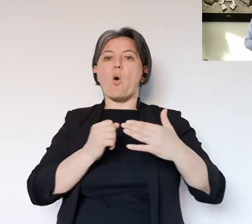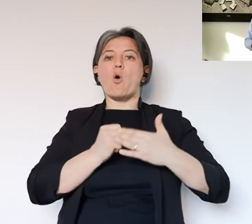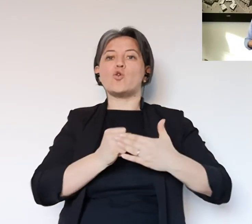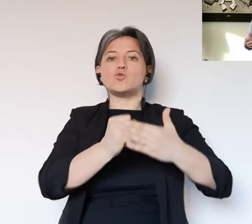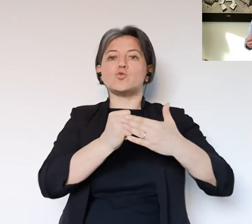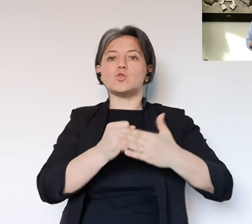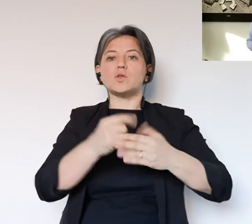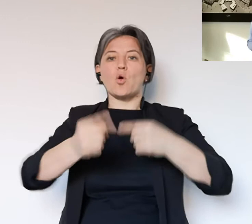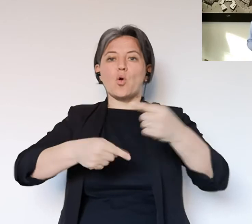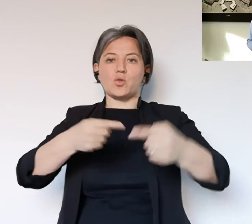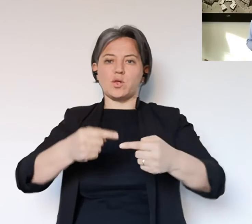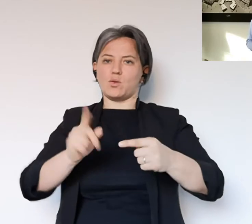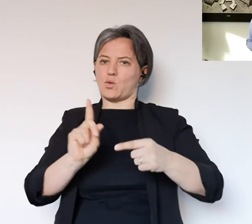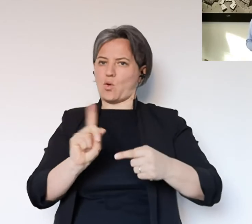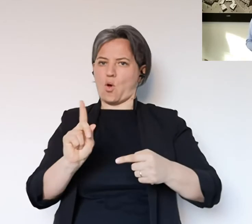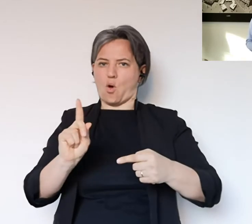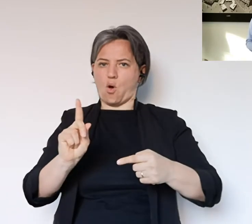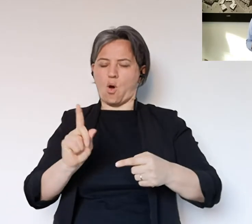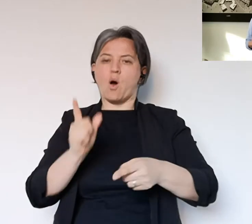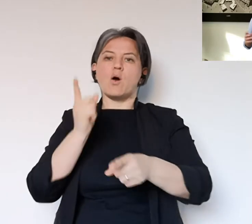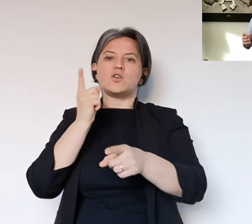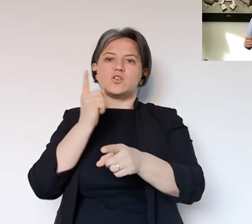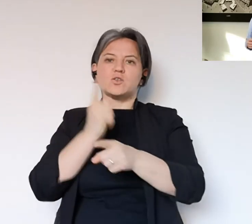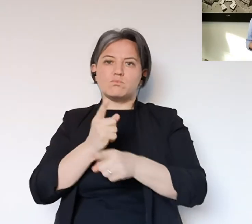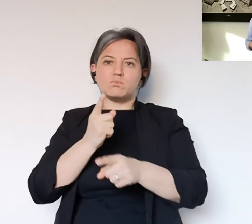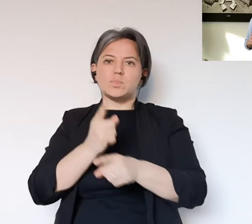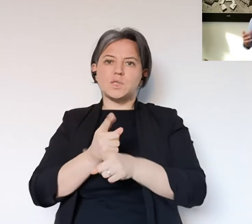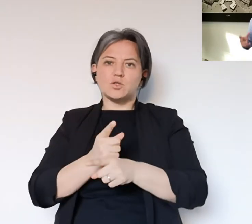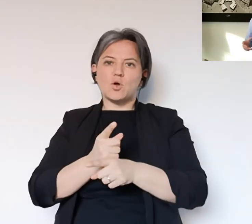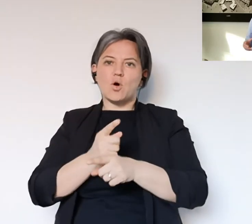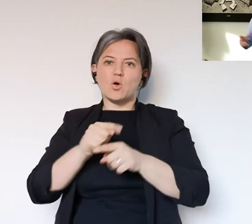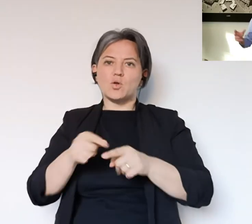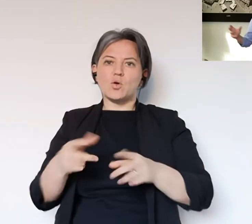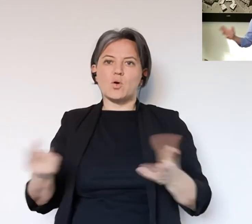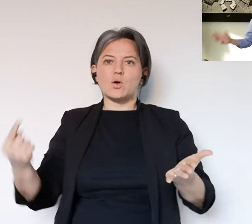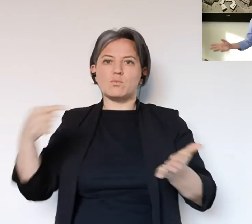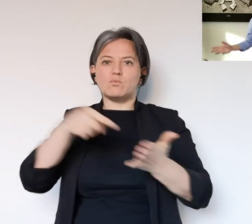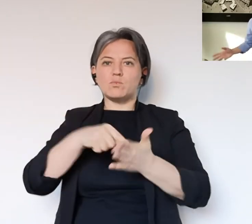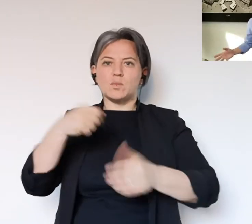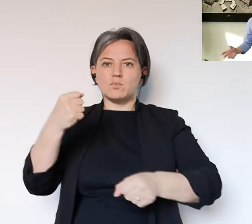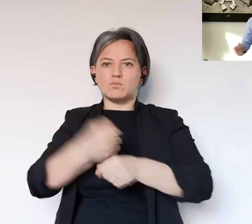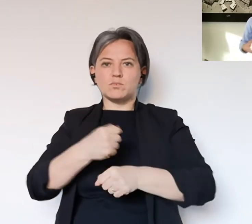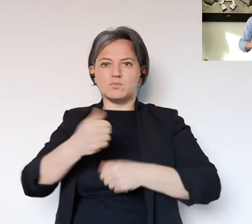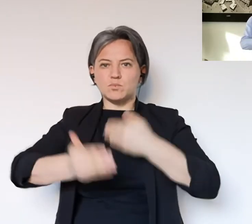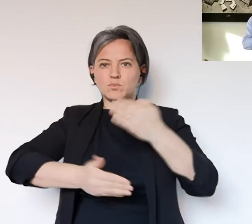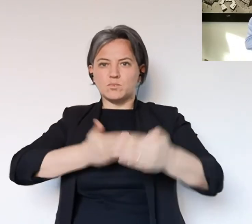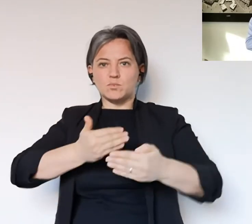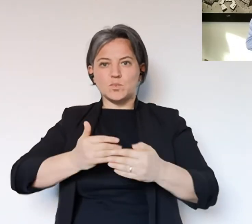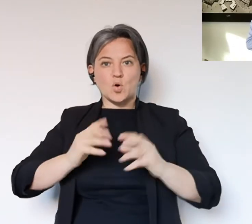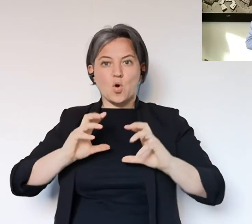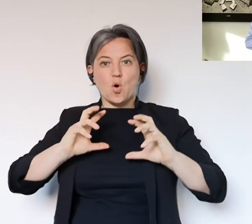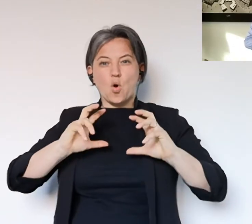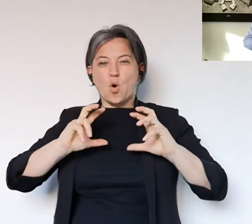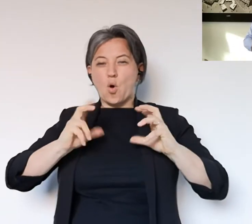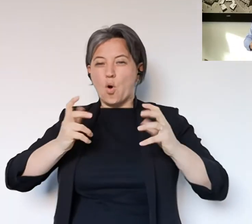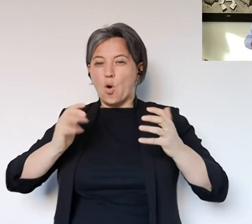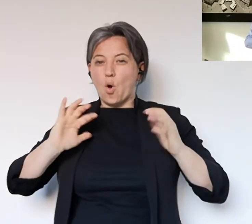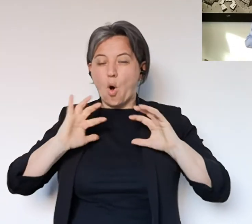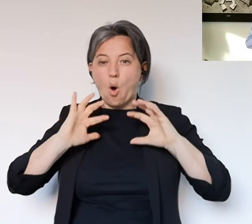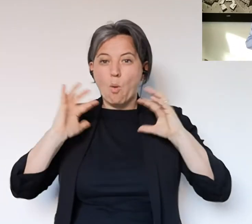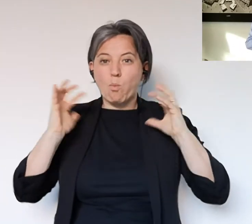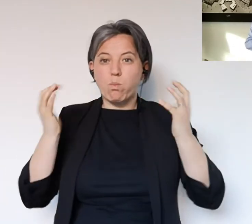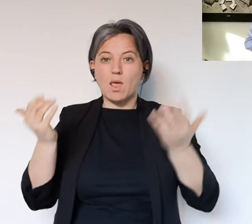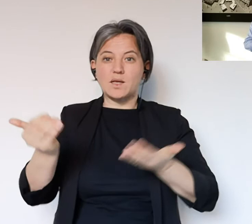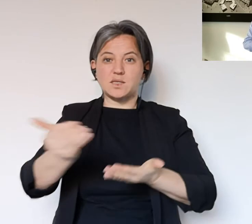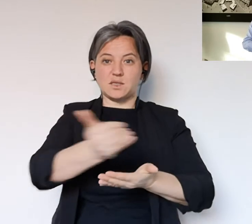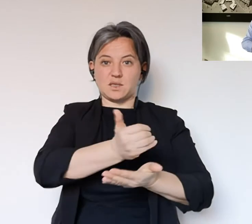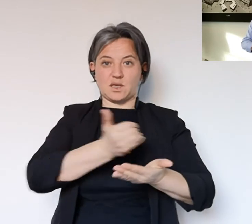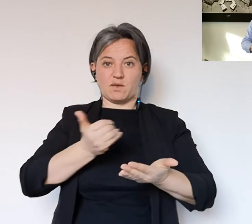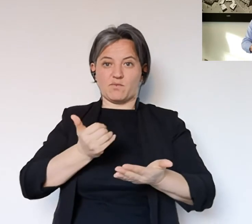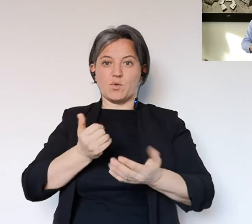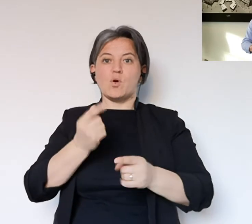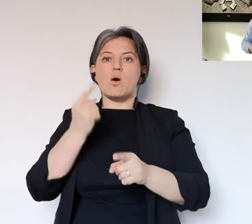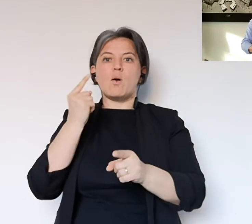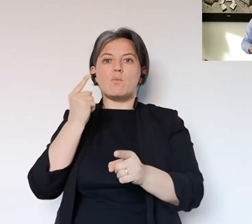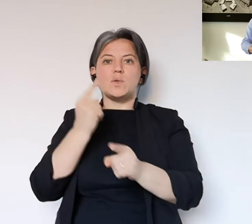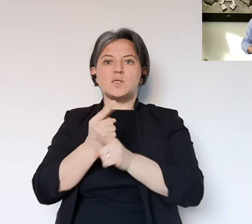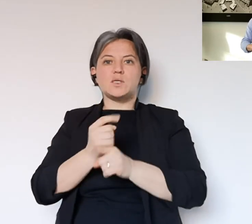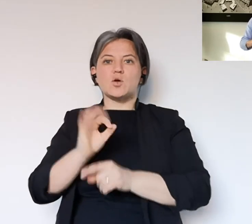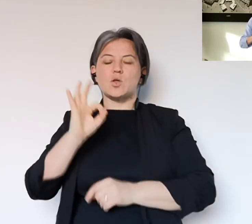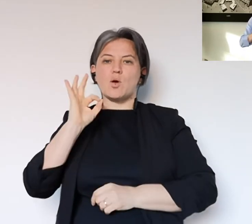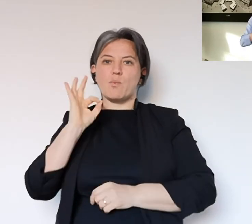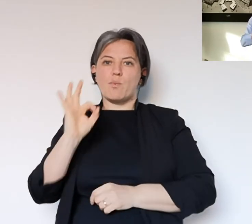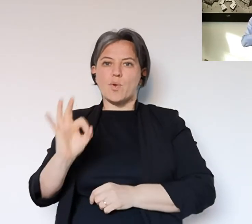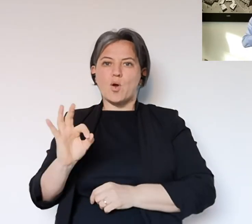ferma o che va con i cosiddetti ammortizzatori sociali. Abbiamo bisogno di dare un senso di ripresa più